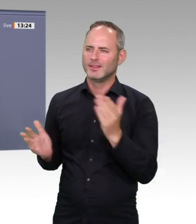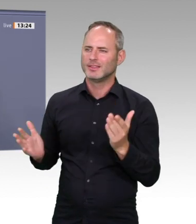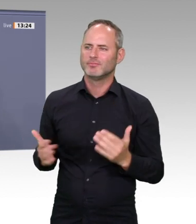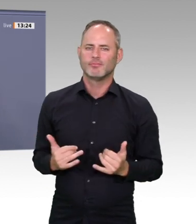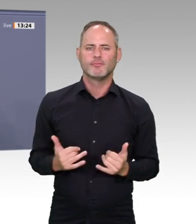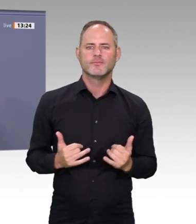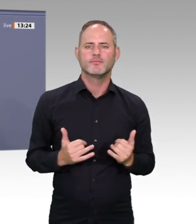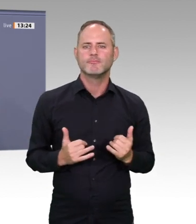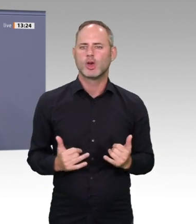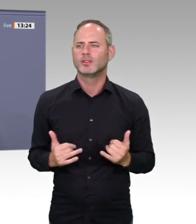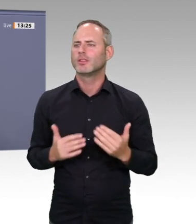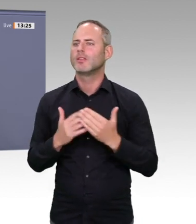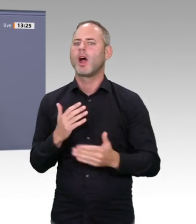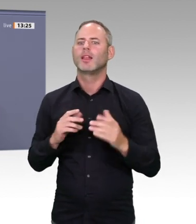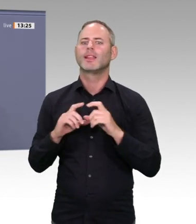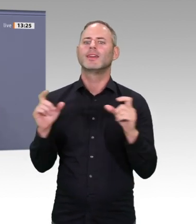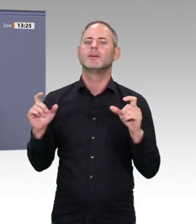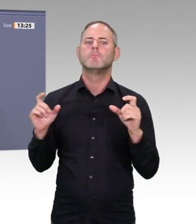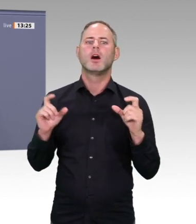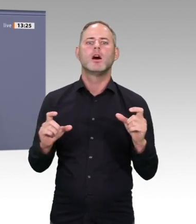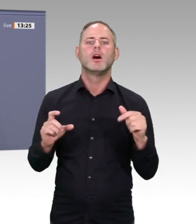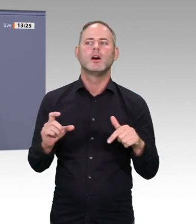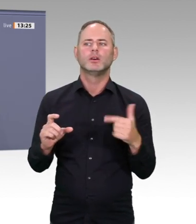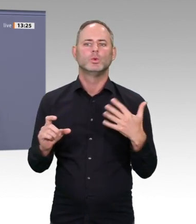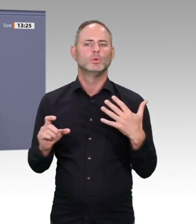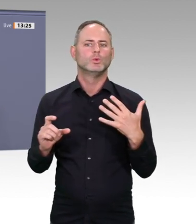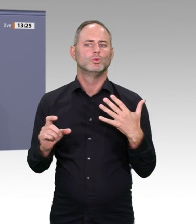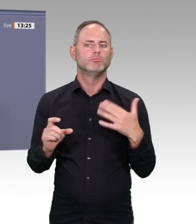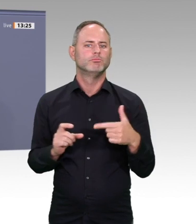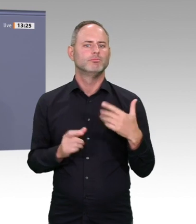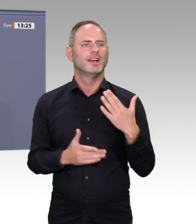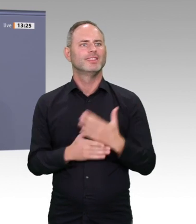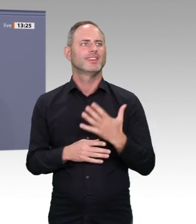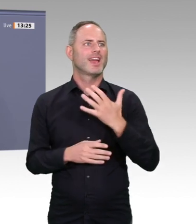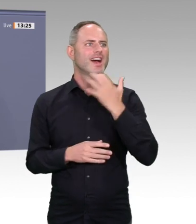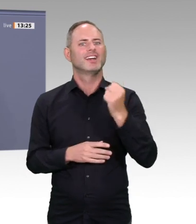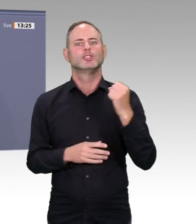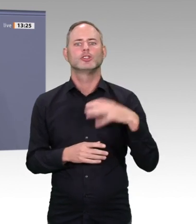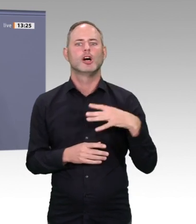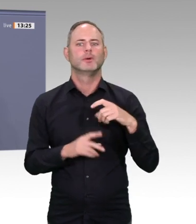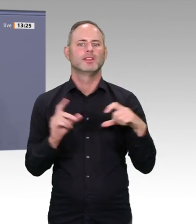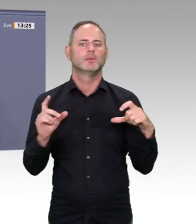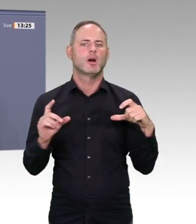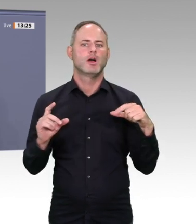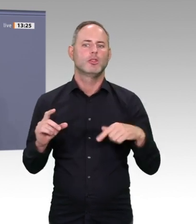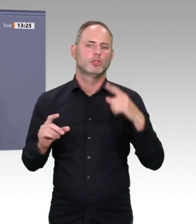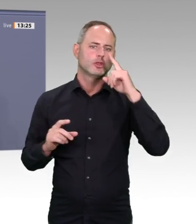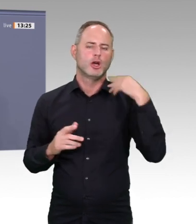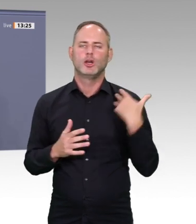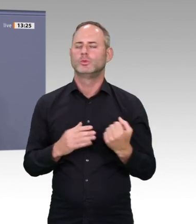jungen Menschen, die weltweit zu den Fridays-for-Future-Protesten auf die Straße gegangen sind und wieder gehen. Aber noch mehr